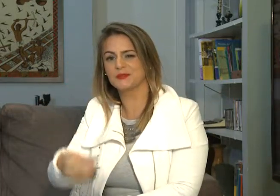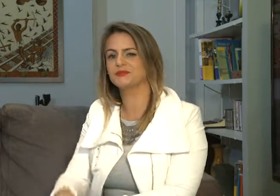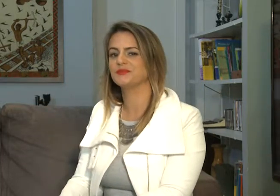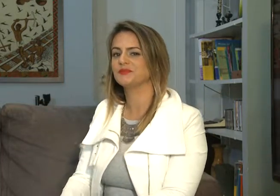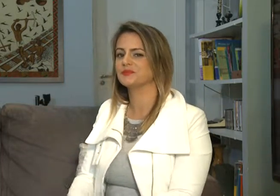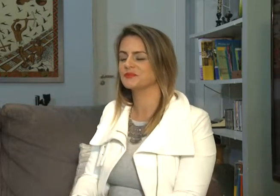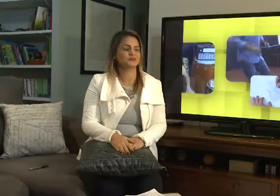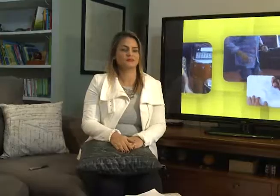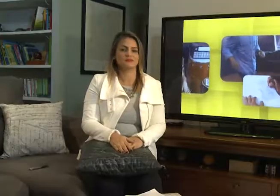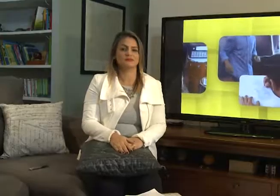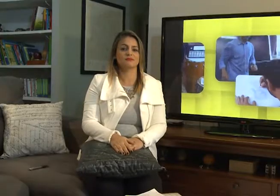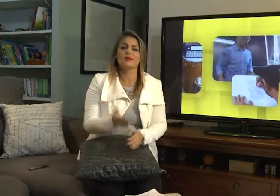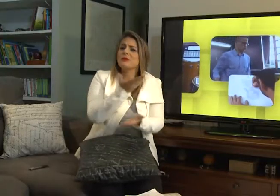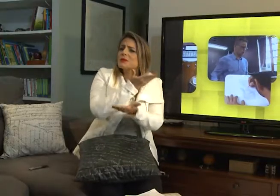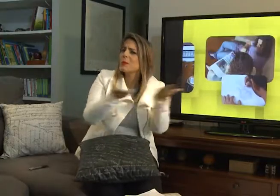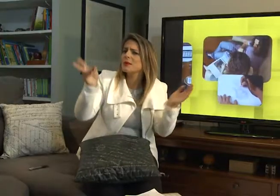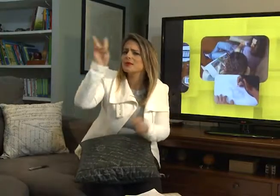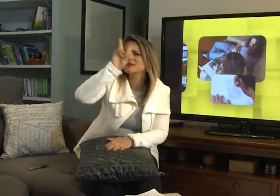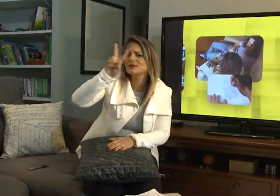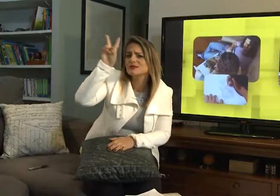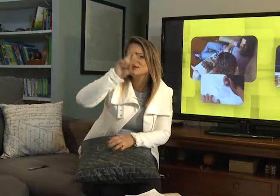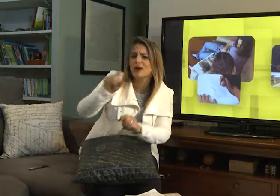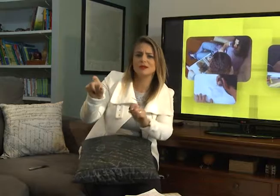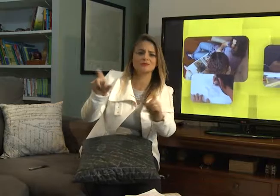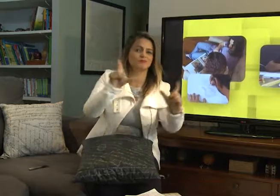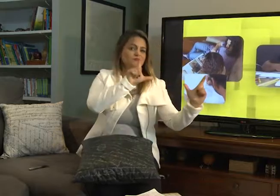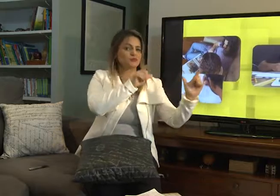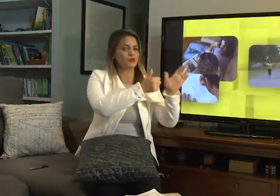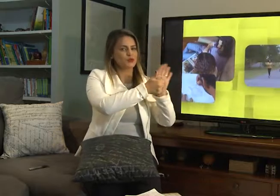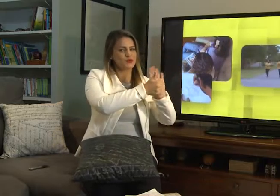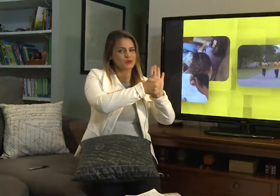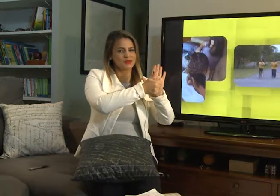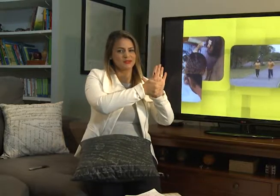filho. Não percam essa história aqui no Curta Libras.